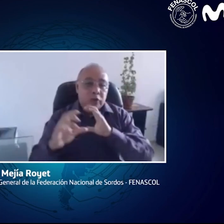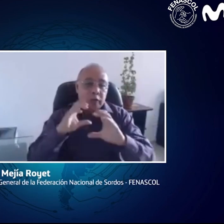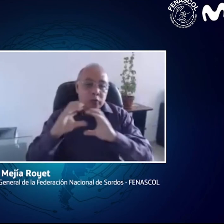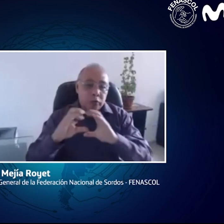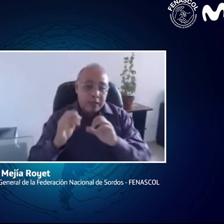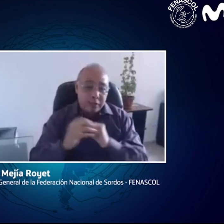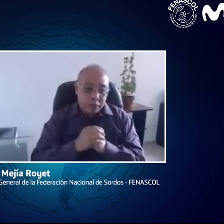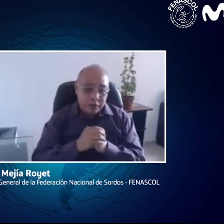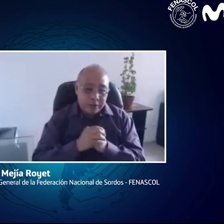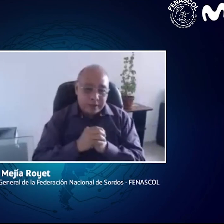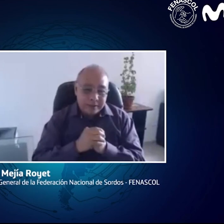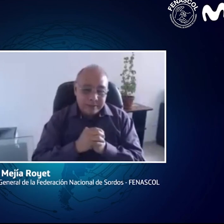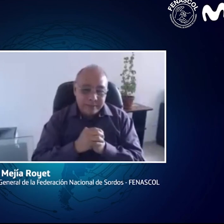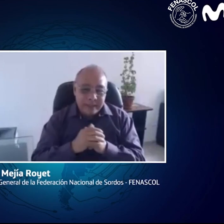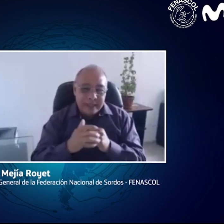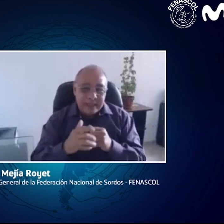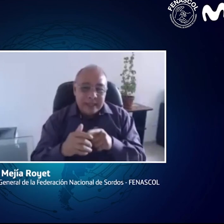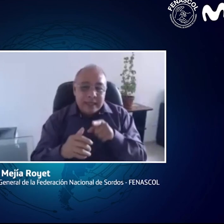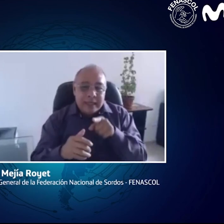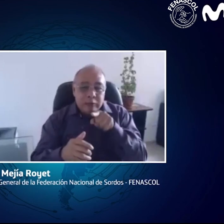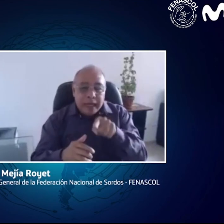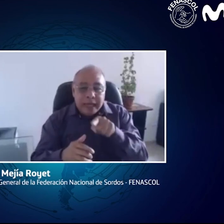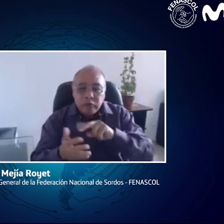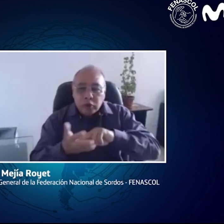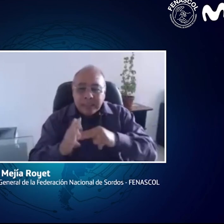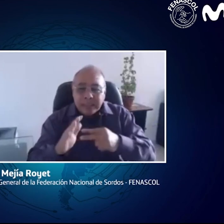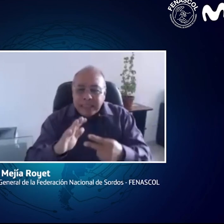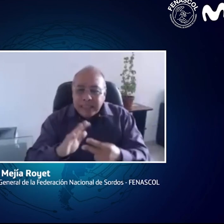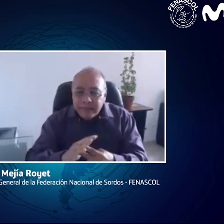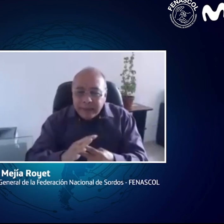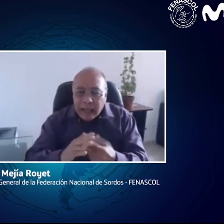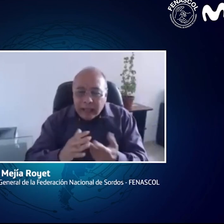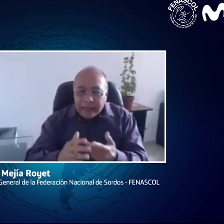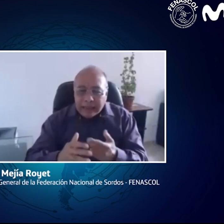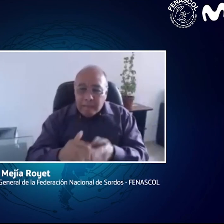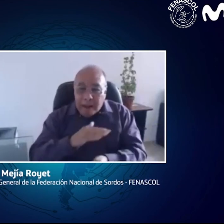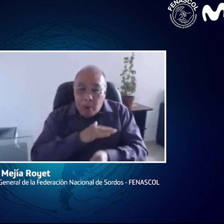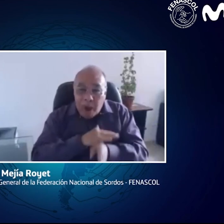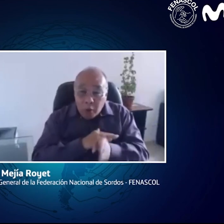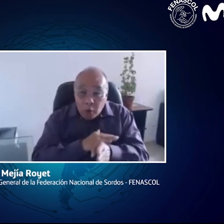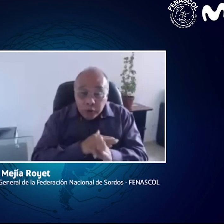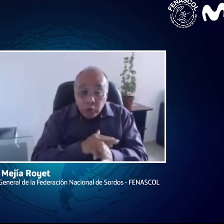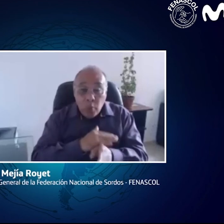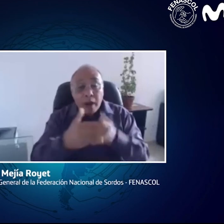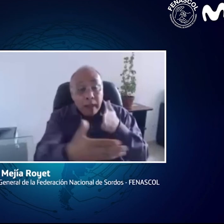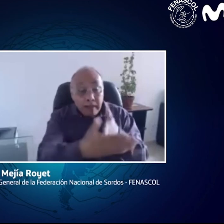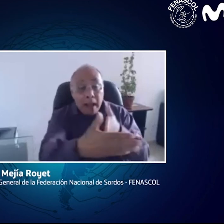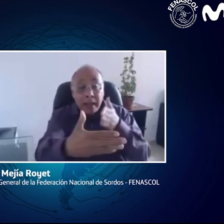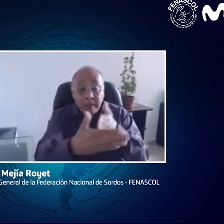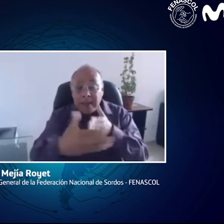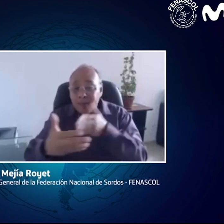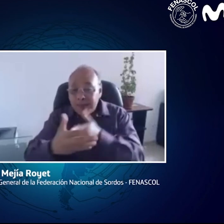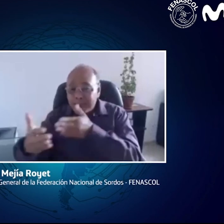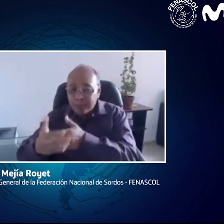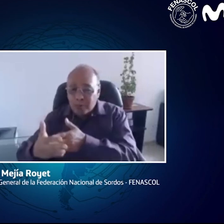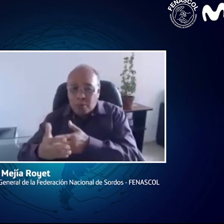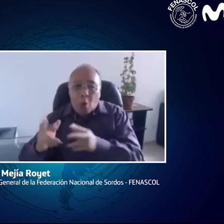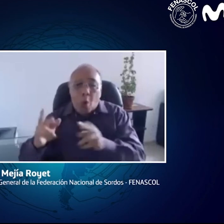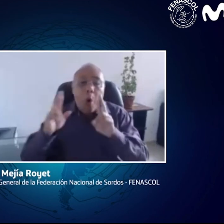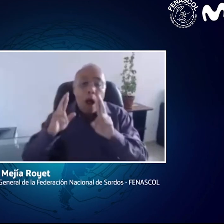privadas, para el acceso a la información. Entonces, es allí, esto, pues, obviamente significa que no continuemos con esas